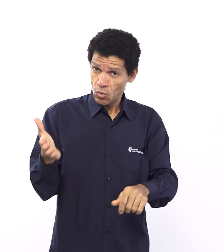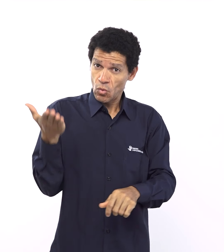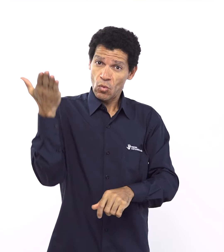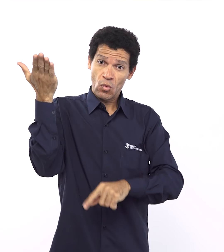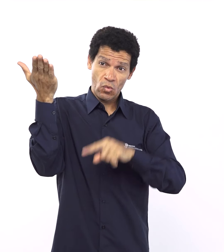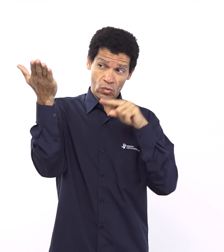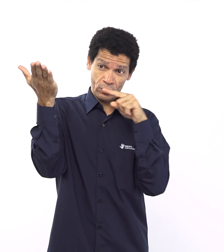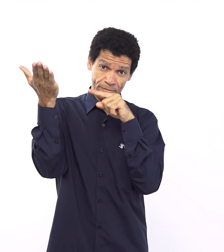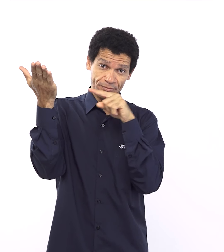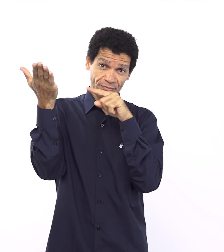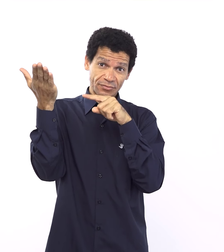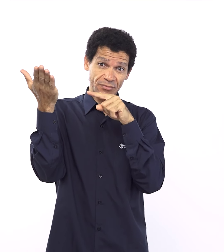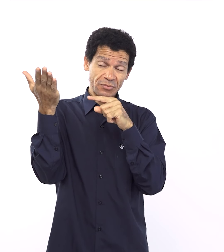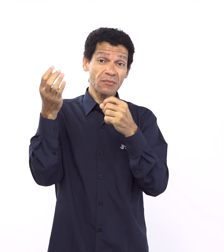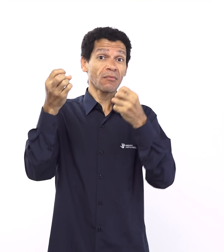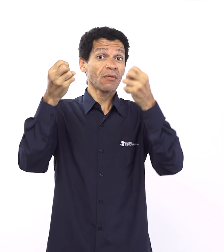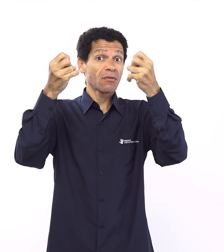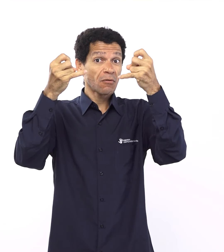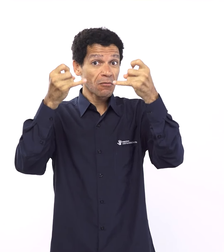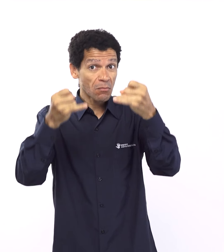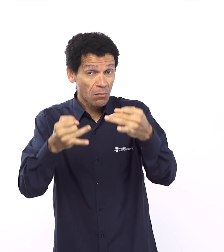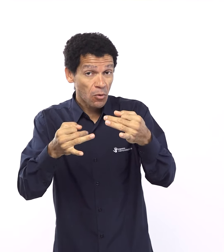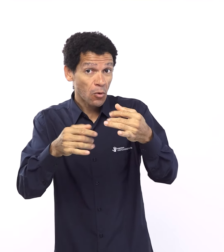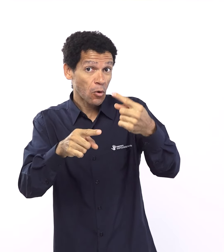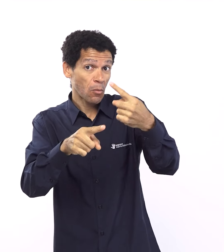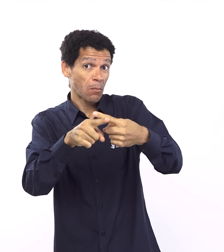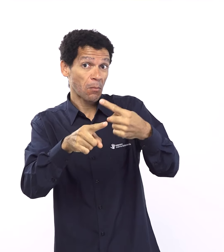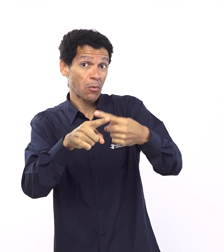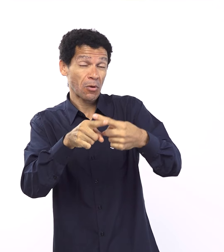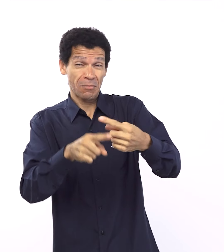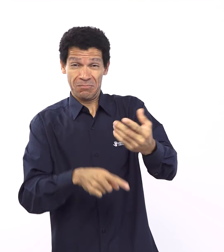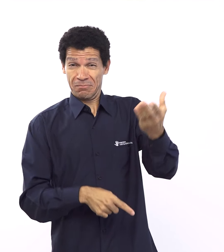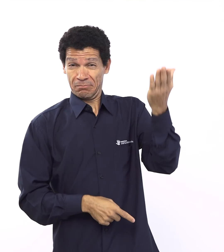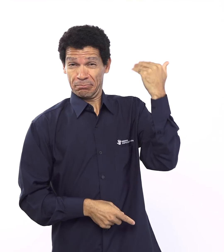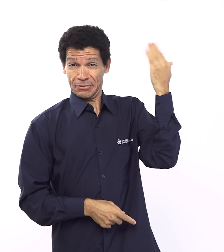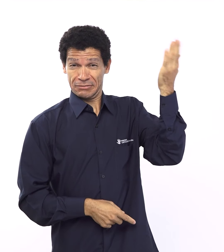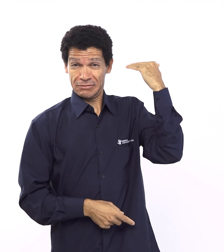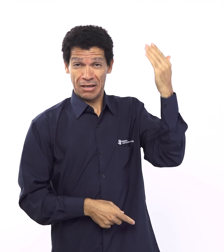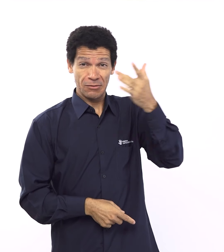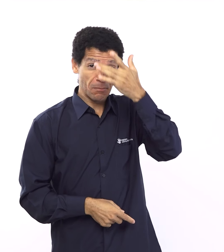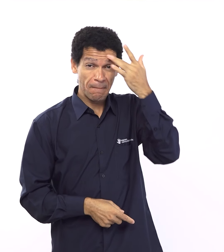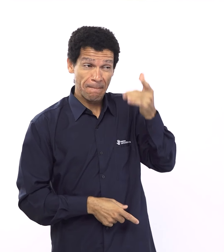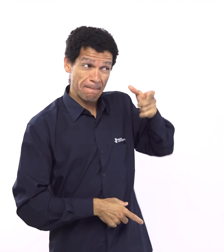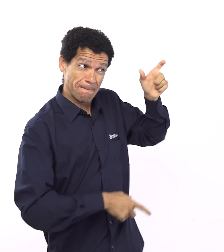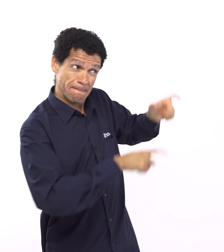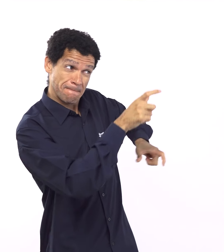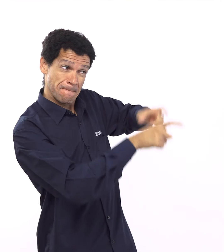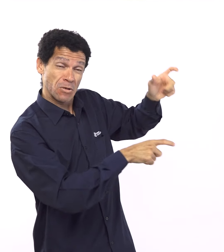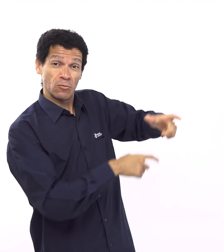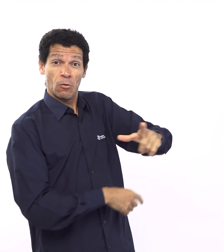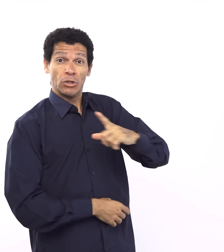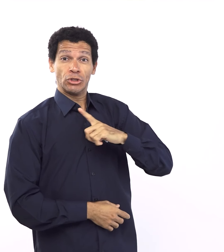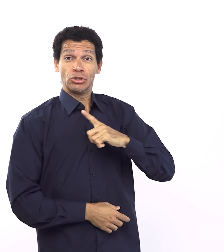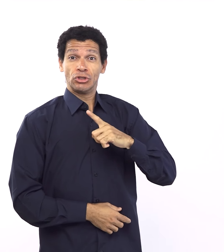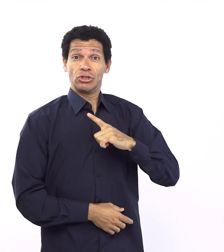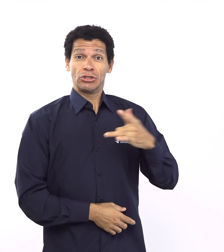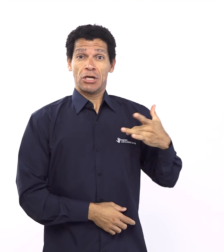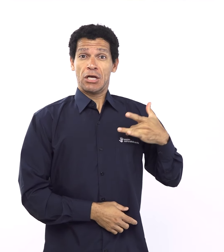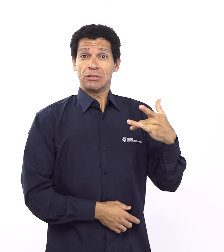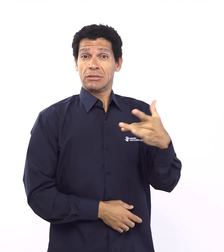conhecimento e aquilo proliferou demais a tal ponto que realmente que aquilo contaminou o